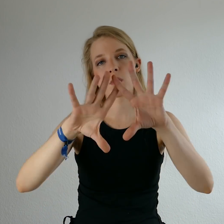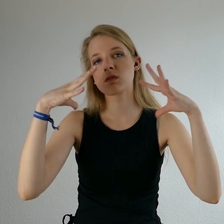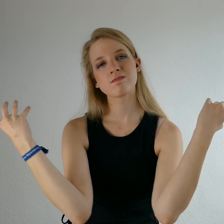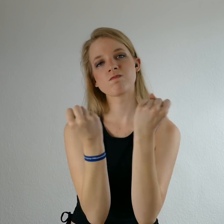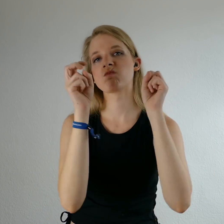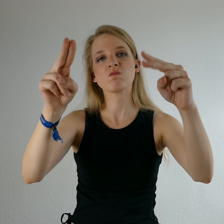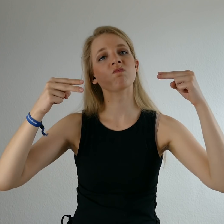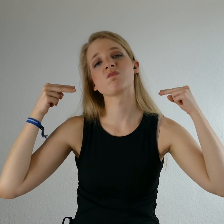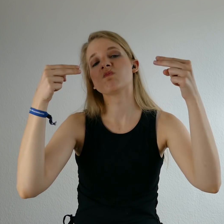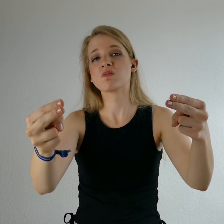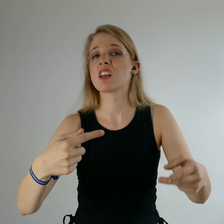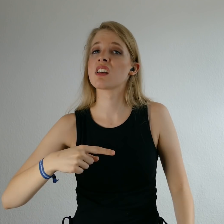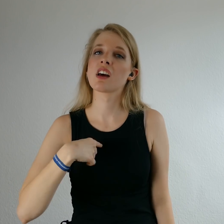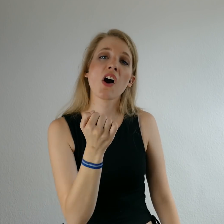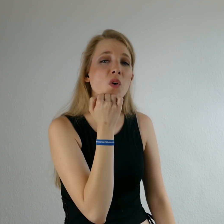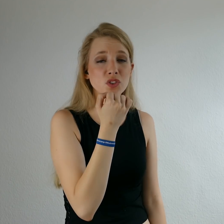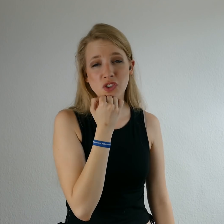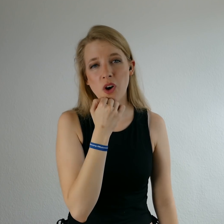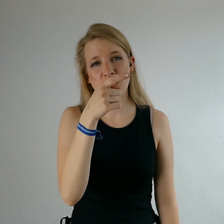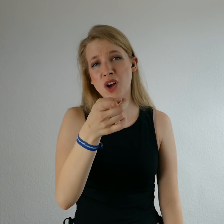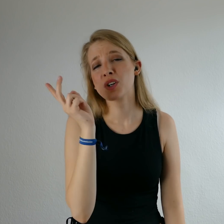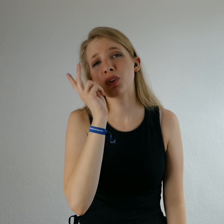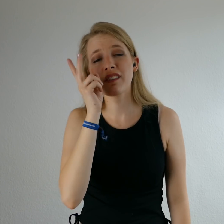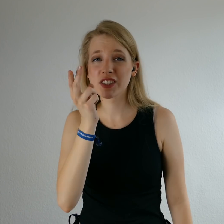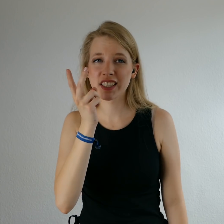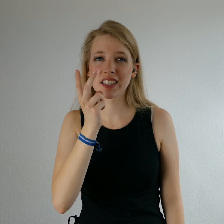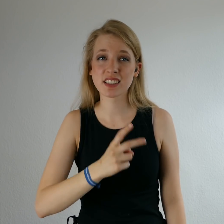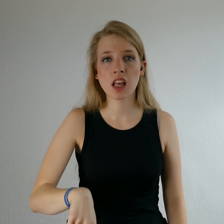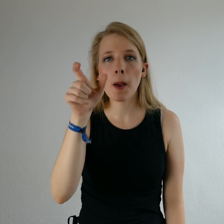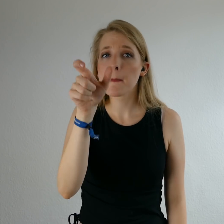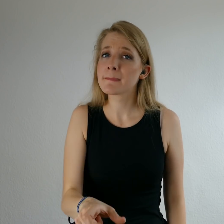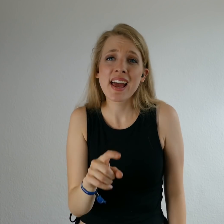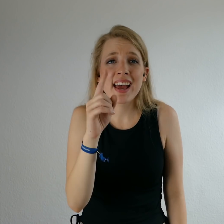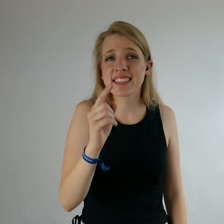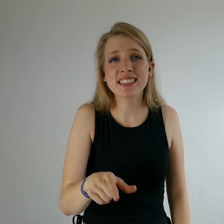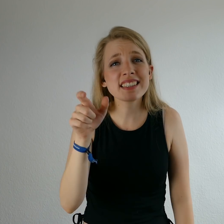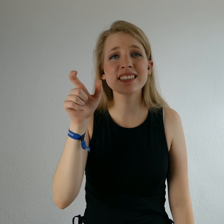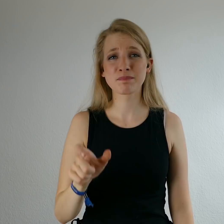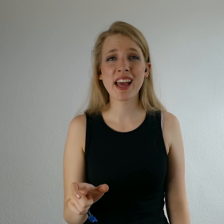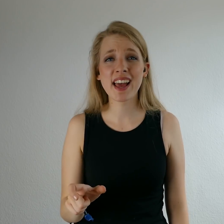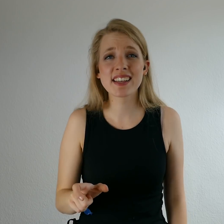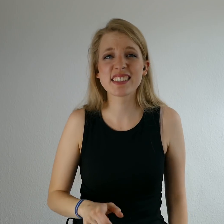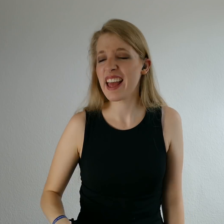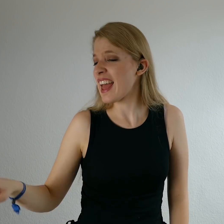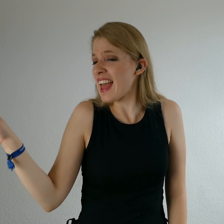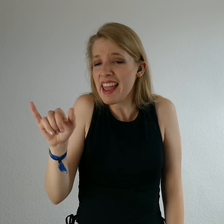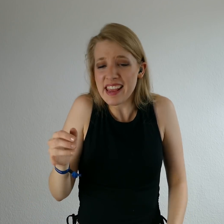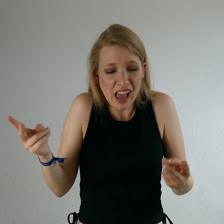du erntest, was du siehst Und ich hoff, du verstehst Mensch ist Mensch, egal